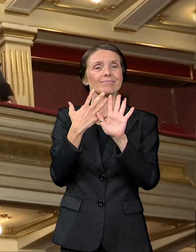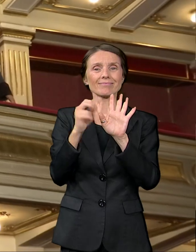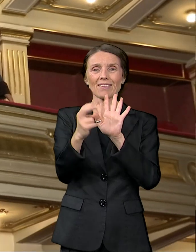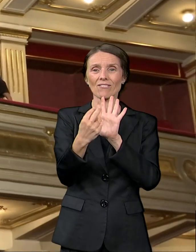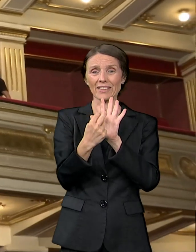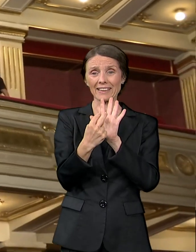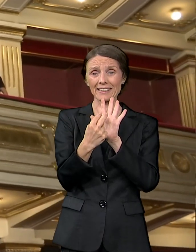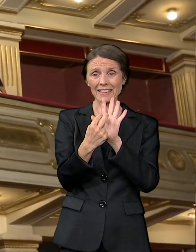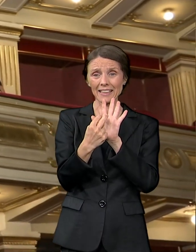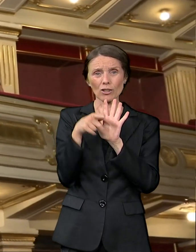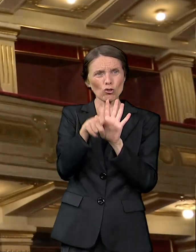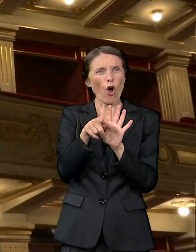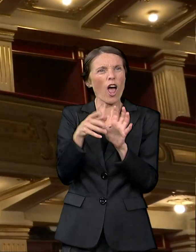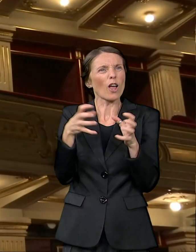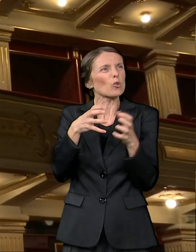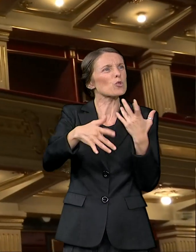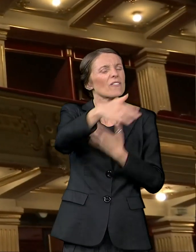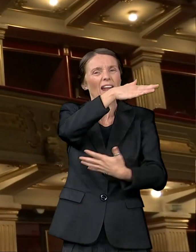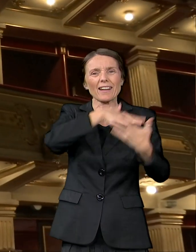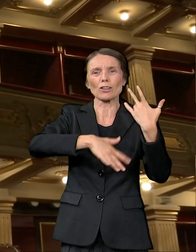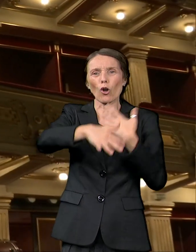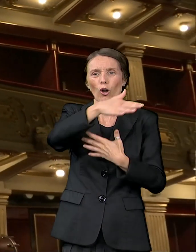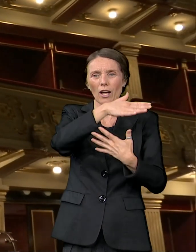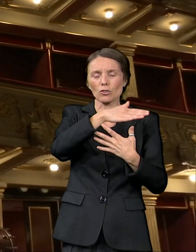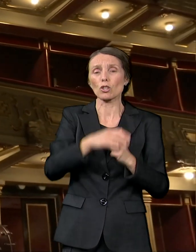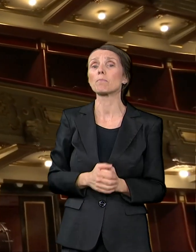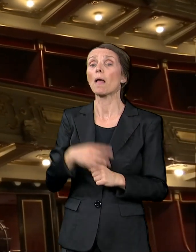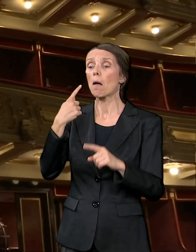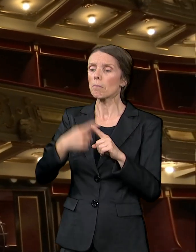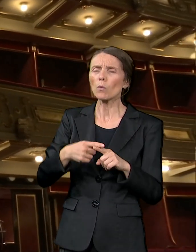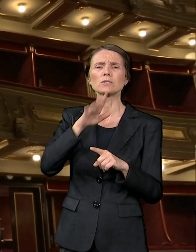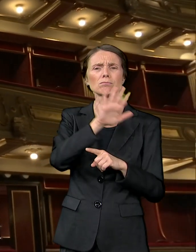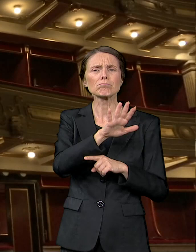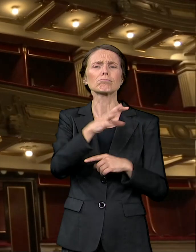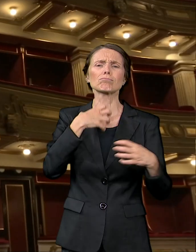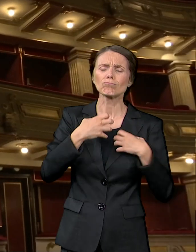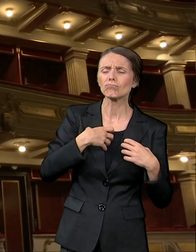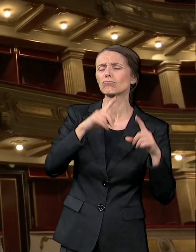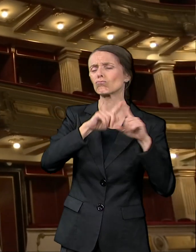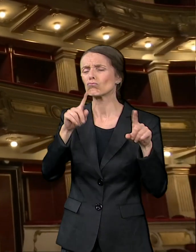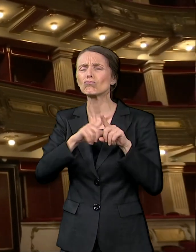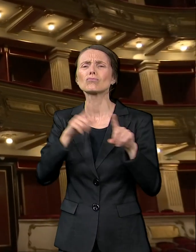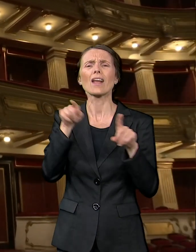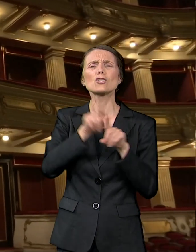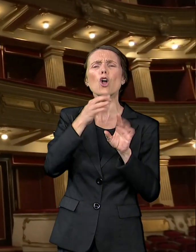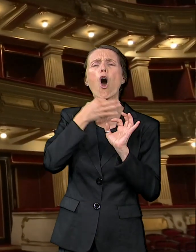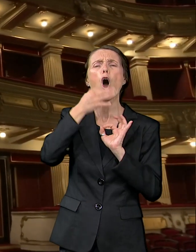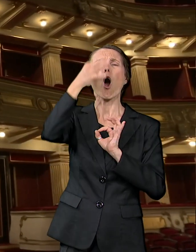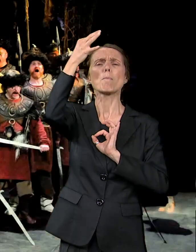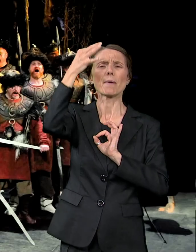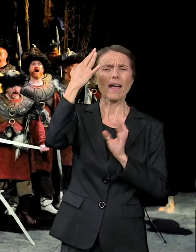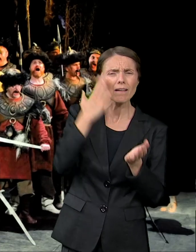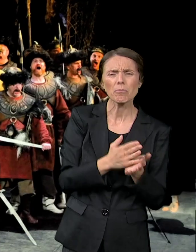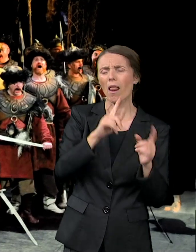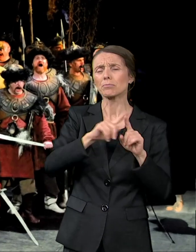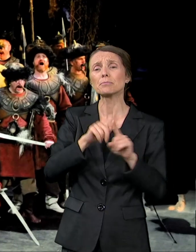teatar. Odjeknule su i premijere i sva kasnije izvođenja Aide, Nabuka, Trubadura. Kostime